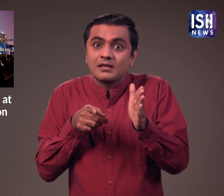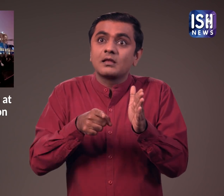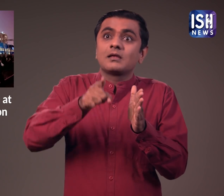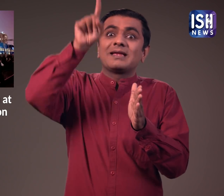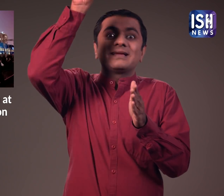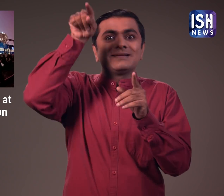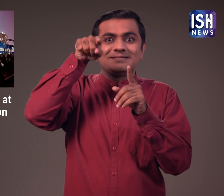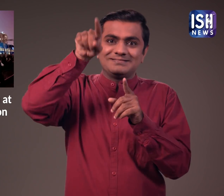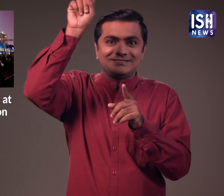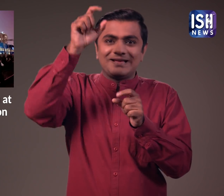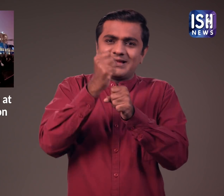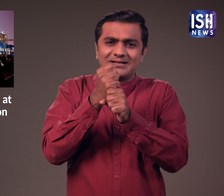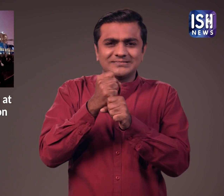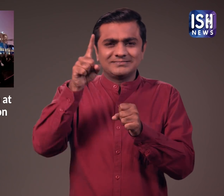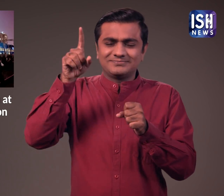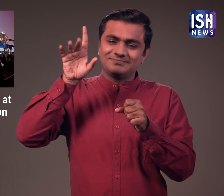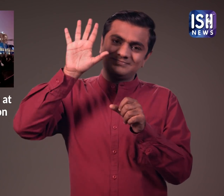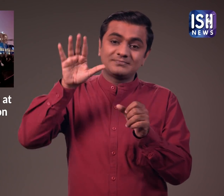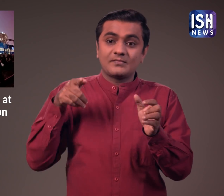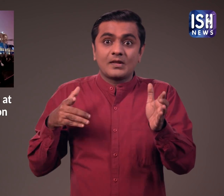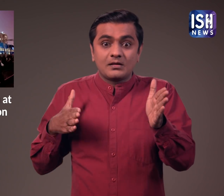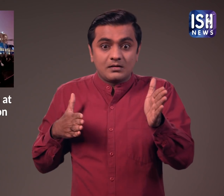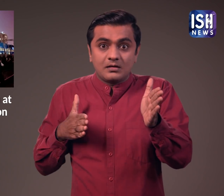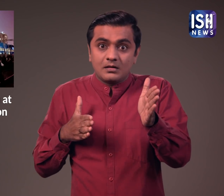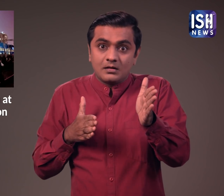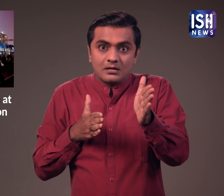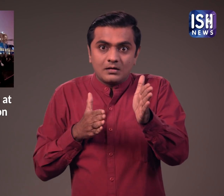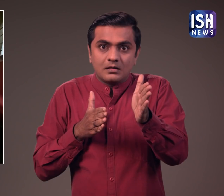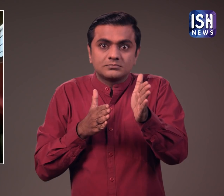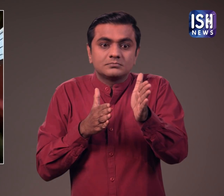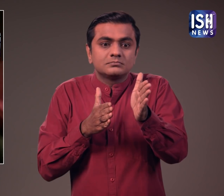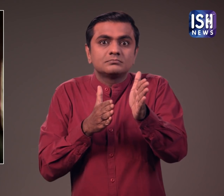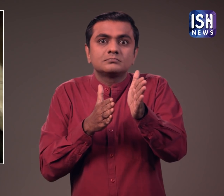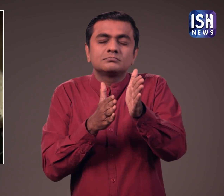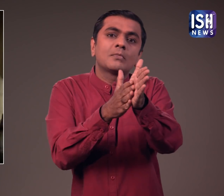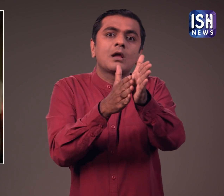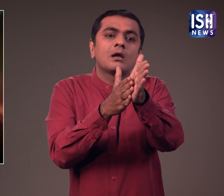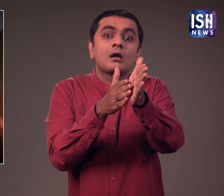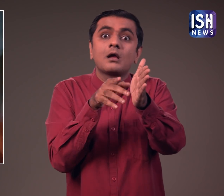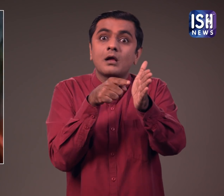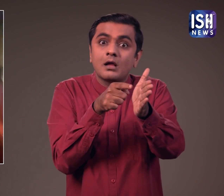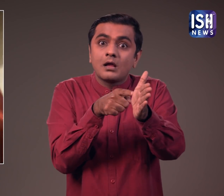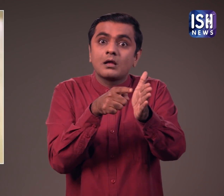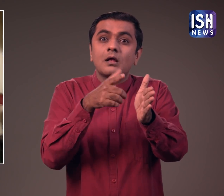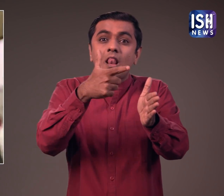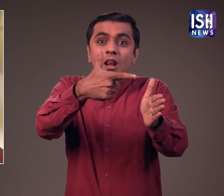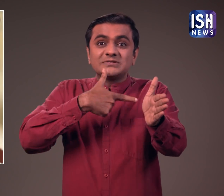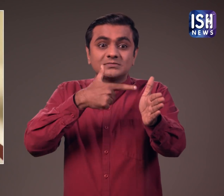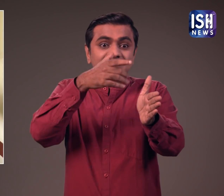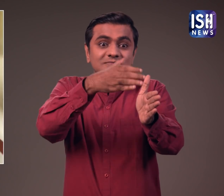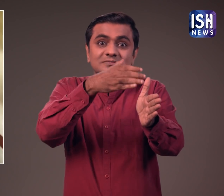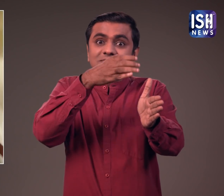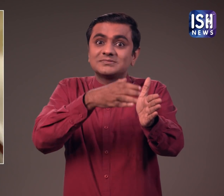की ओर जा रही थी वो उसी च्रैक पर तेज गती से आ गई और चालुक्या एक्सप्रेस के पीछे के डिपोग से टकरा गई